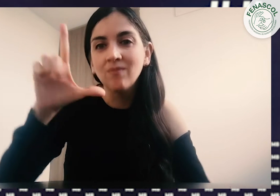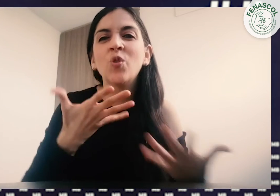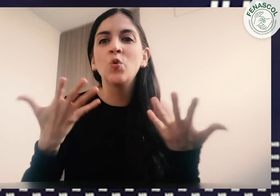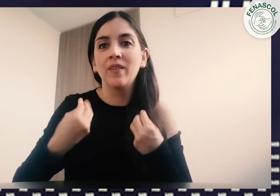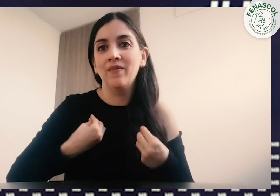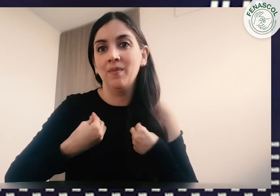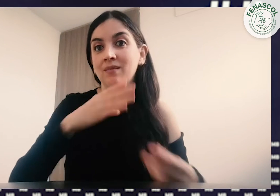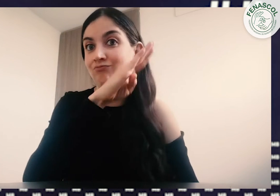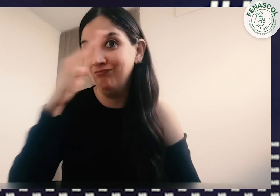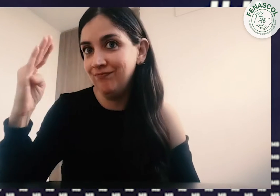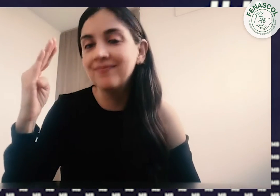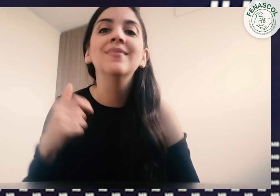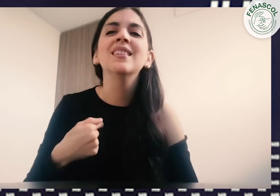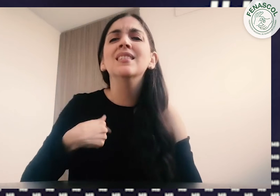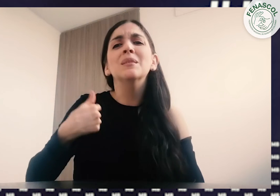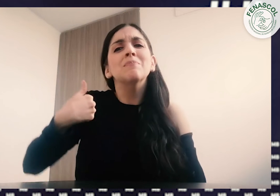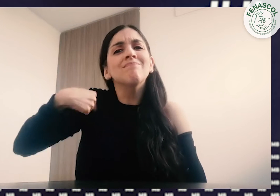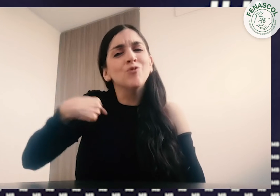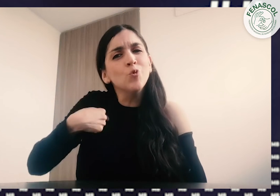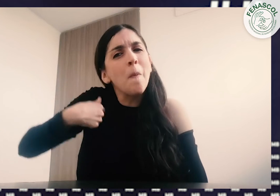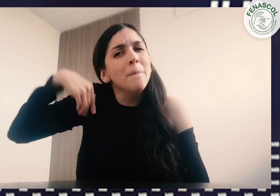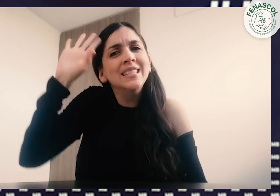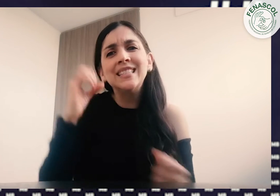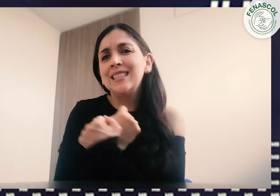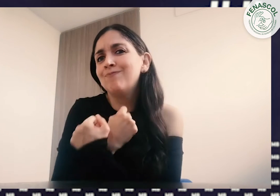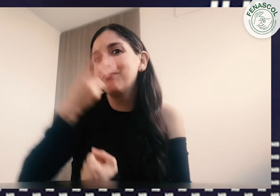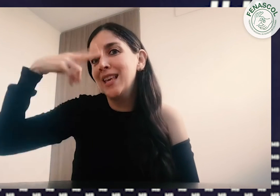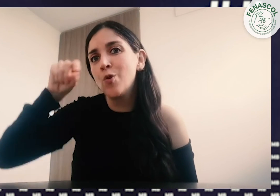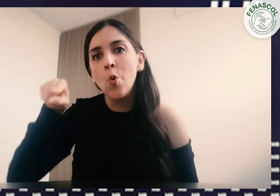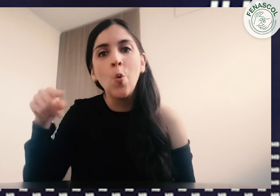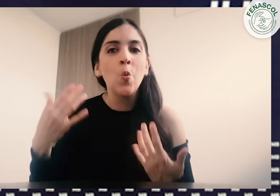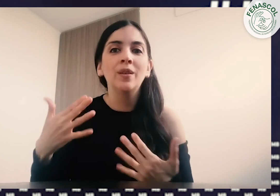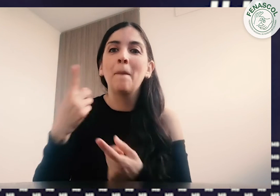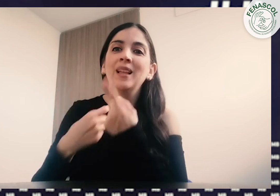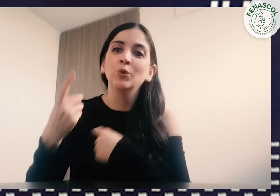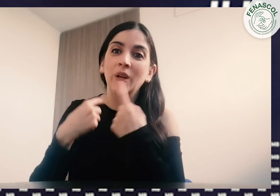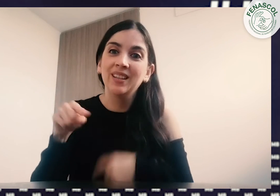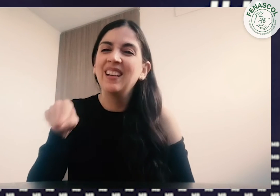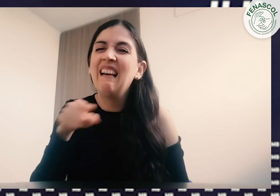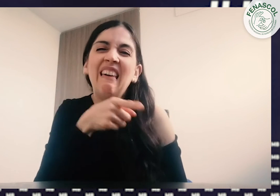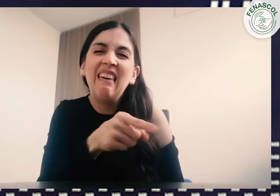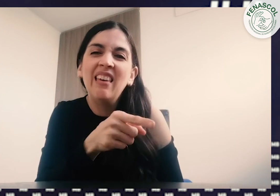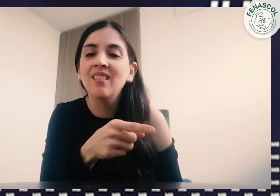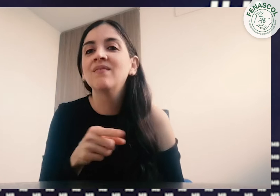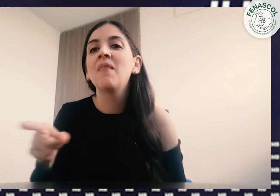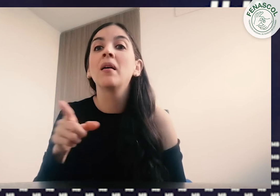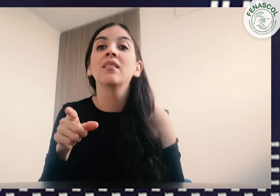Vivo en la ciudad de Barranquilla Lo que más amo es mi hijo cuando me hace preguntas Por ejemplo, yo le